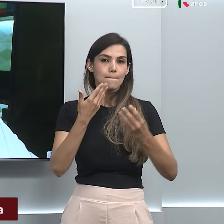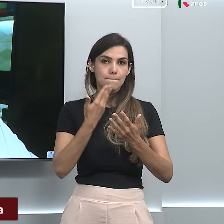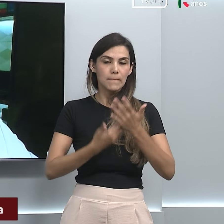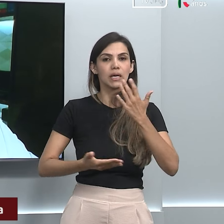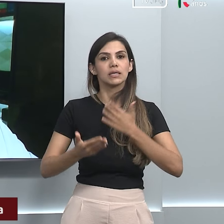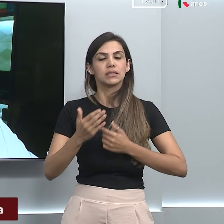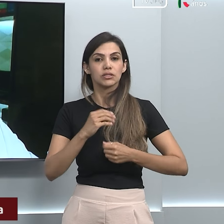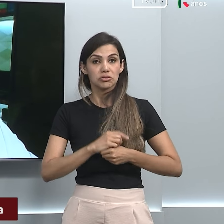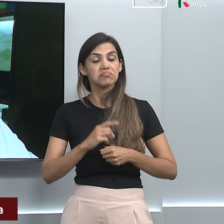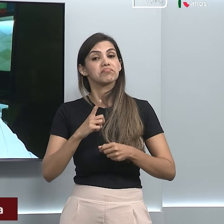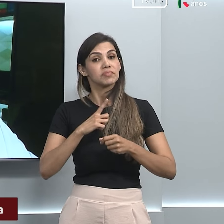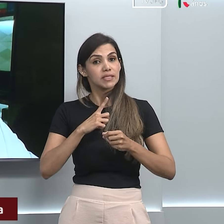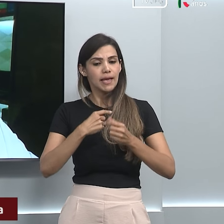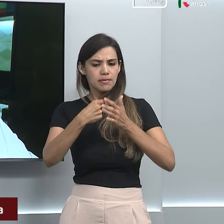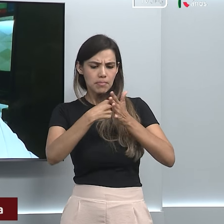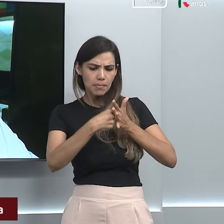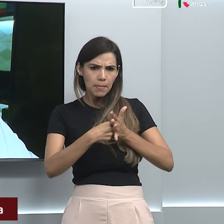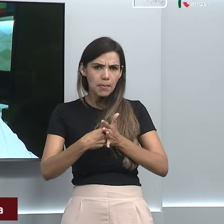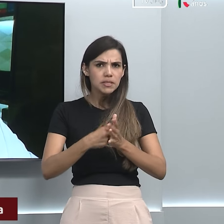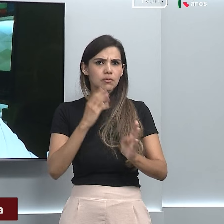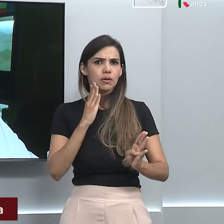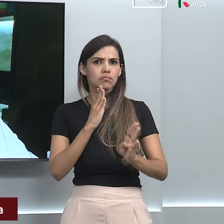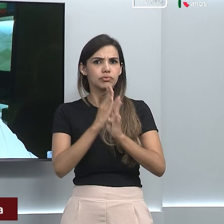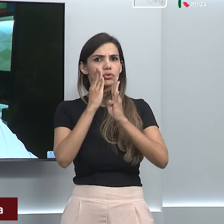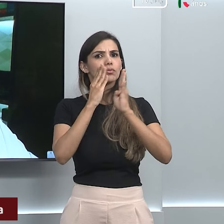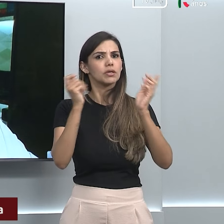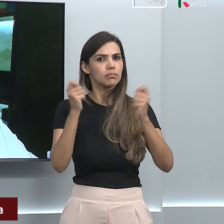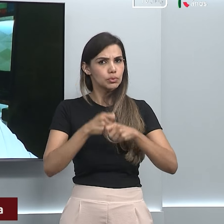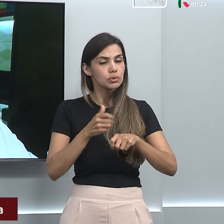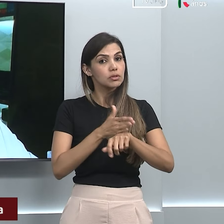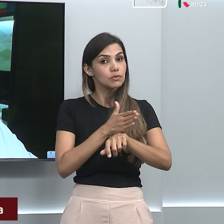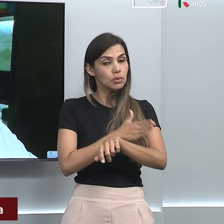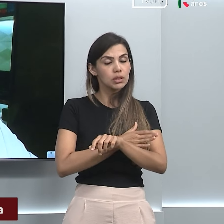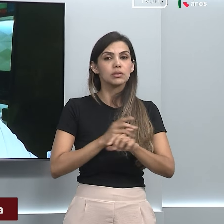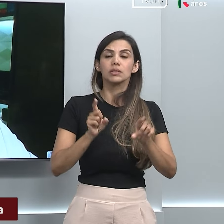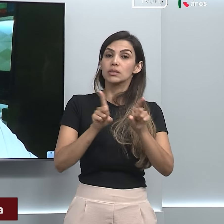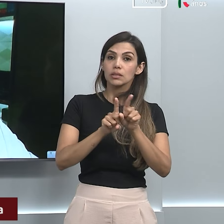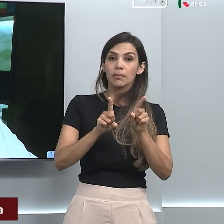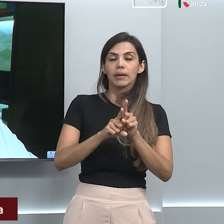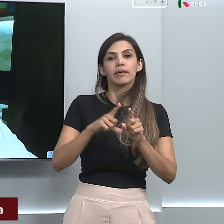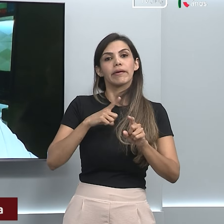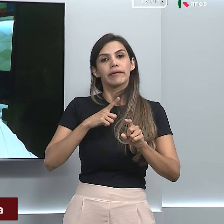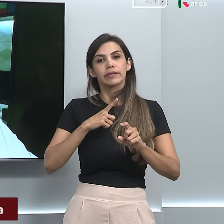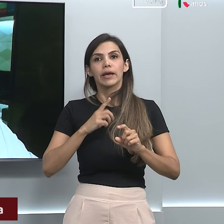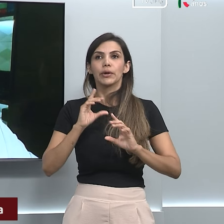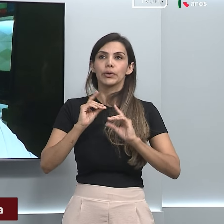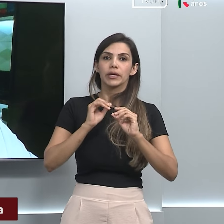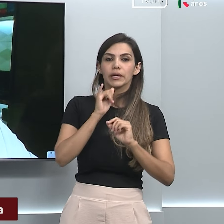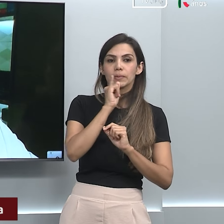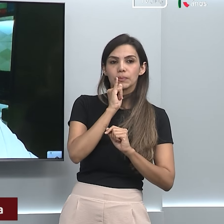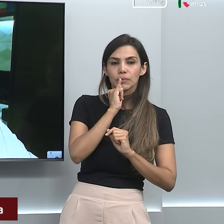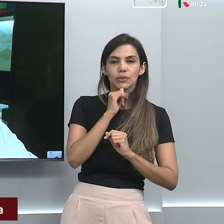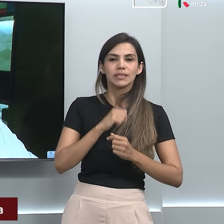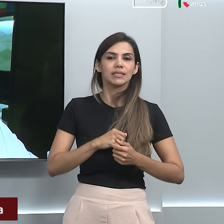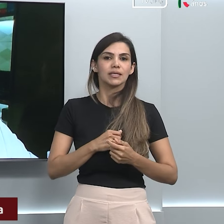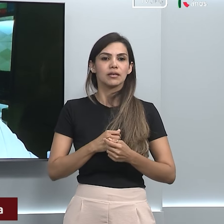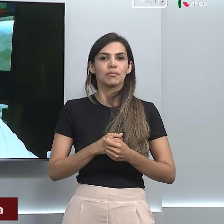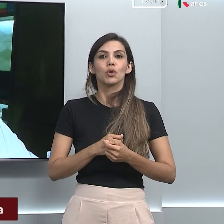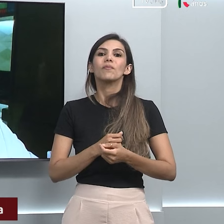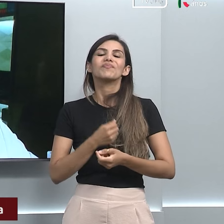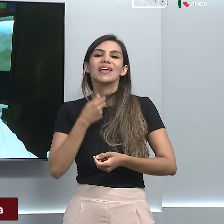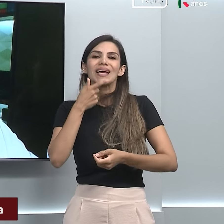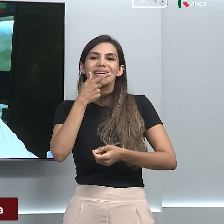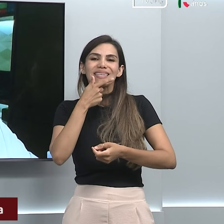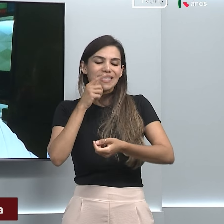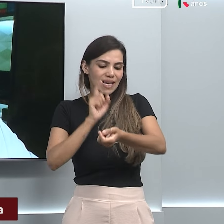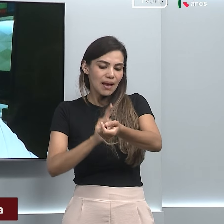que a gente pode detectar precocemente. Além de alterações metabólicas, como resistência insulínica,